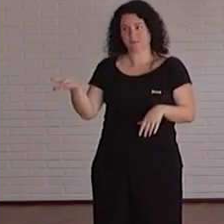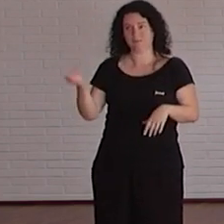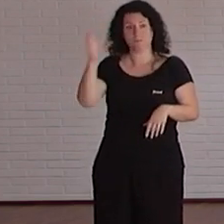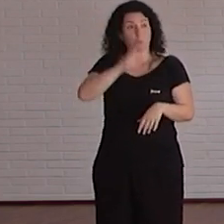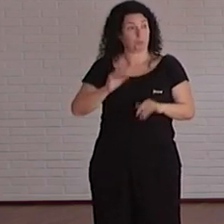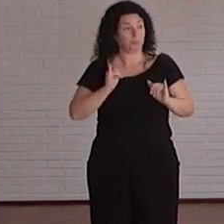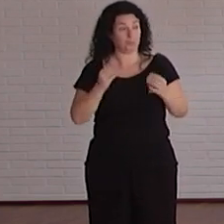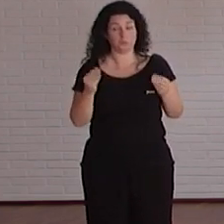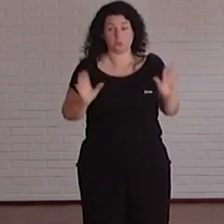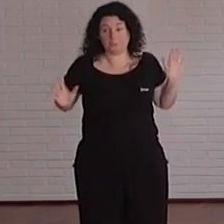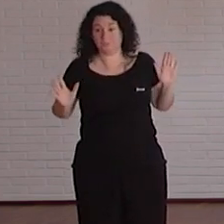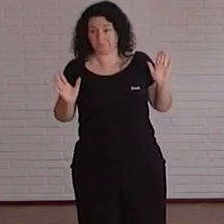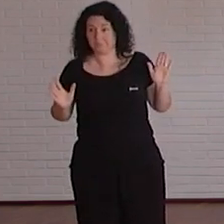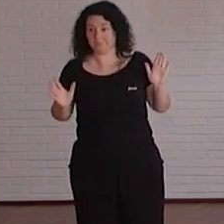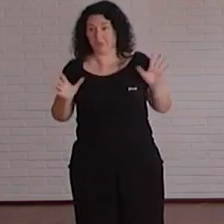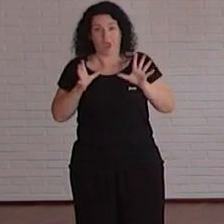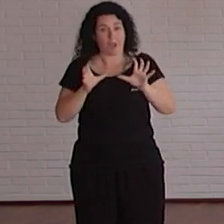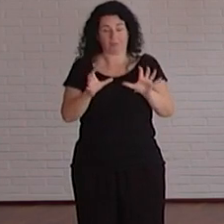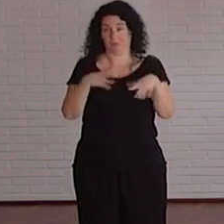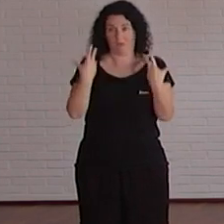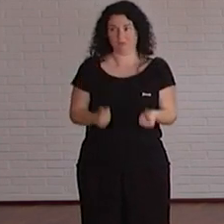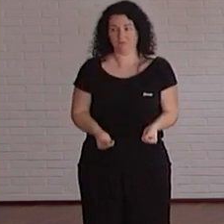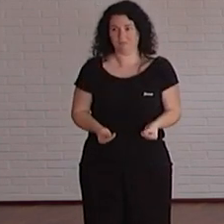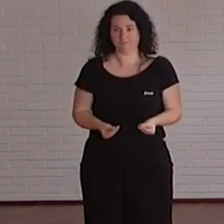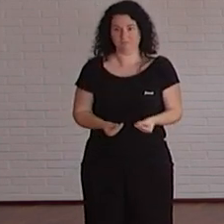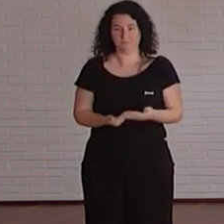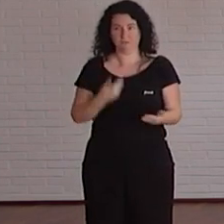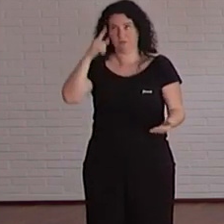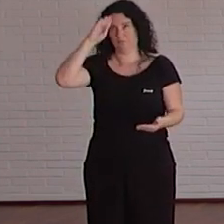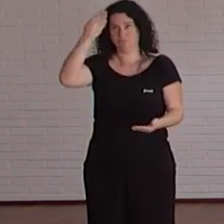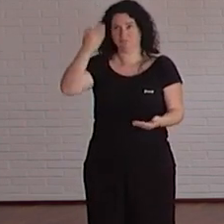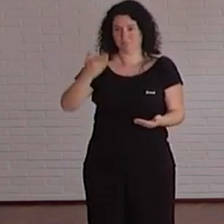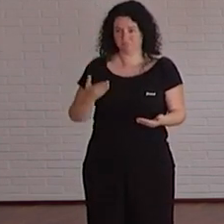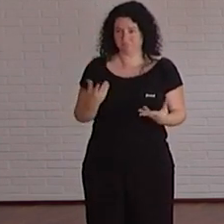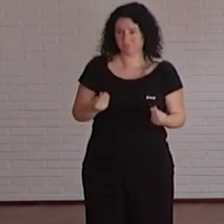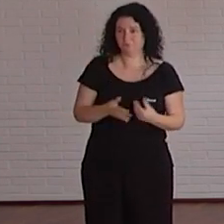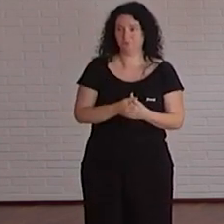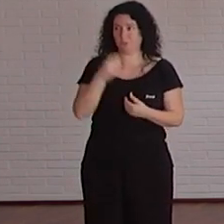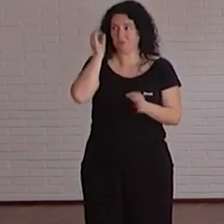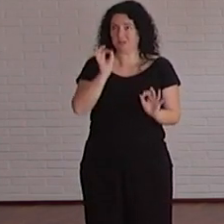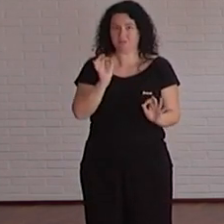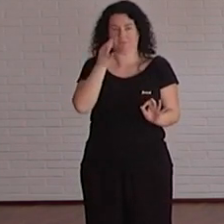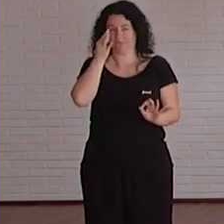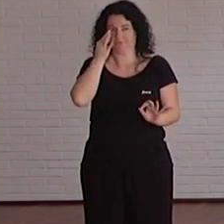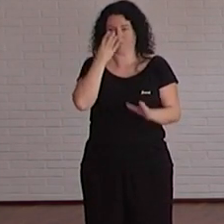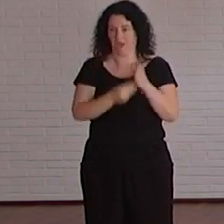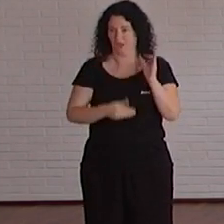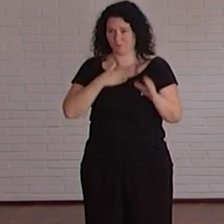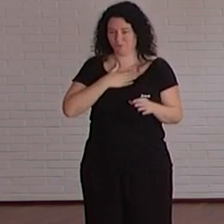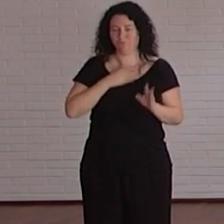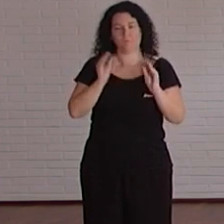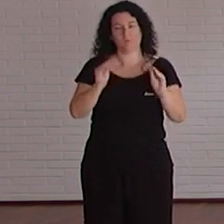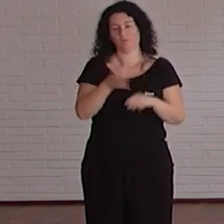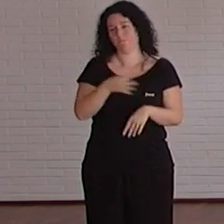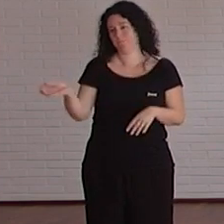yo me lo paso muy bien en el último que realicé aprendí un montón de cosas que pensaba que yo tenía por sabida si no era así y la verdad es que la formación fue